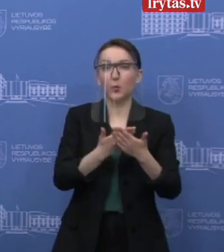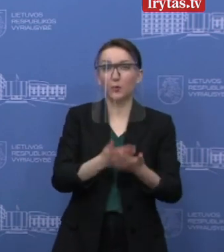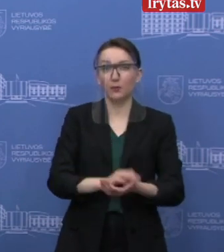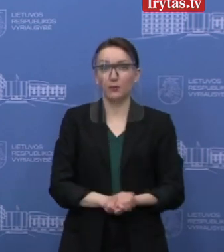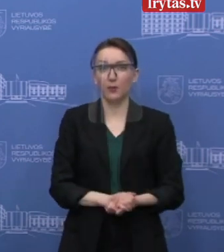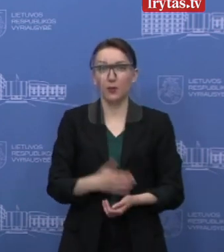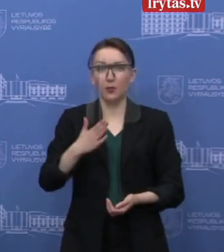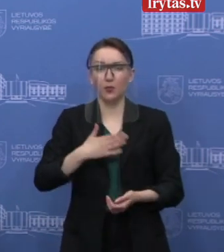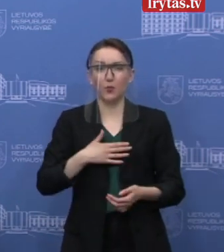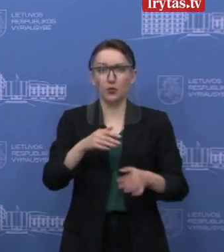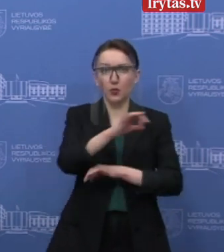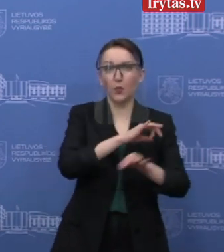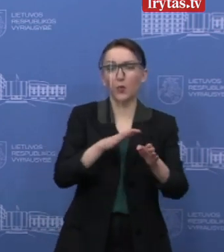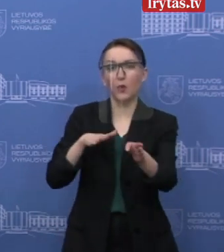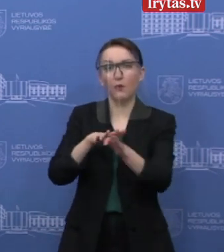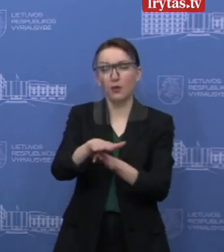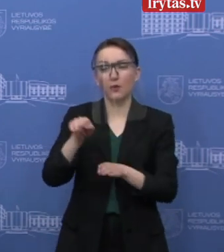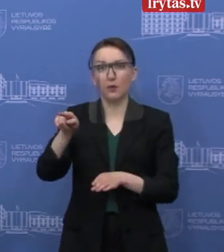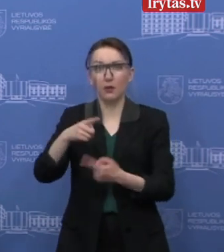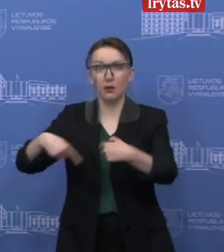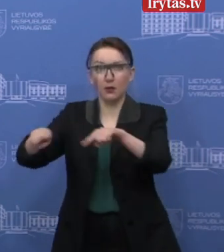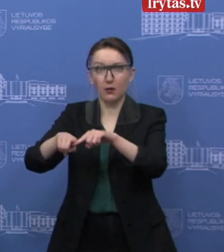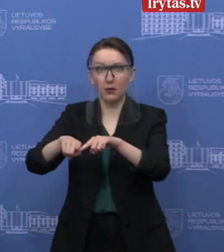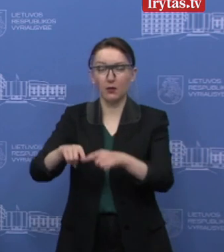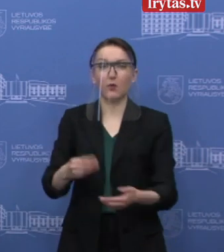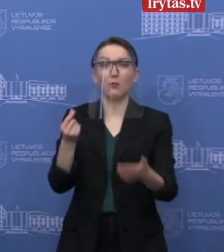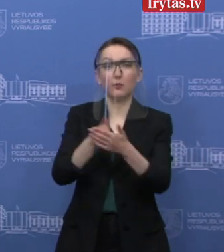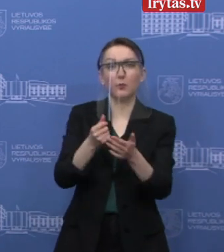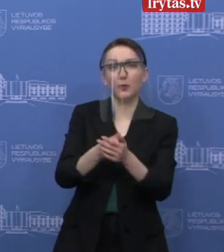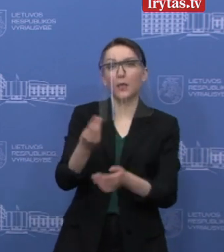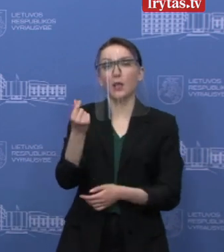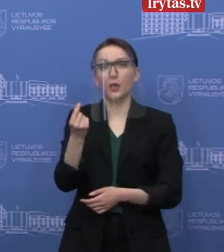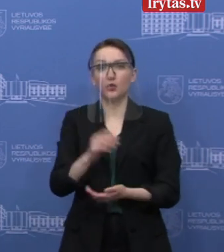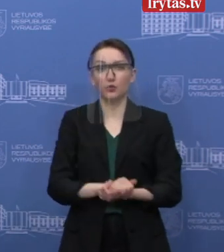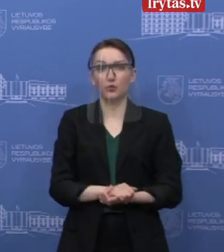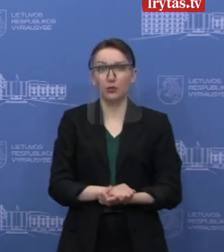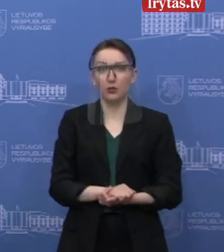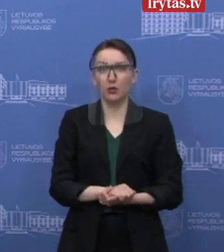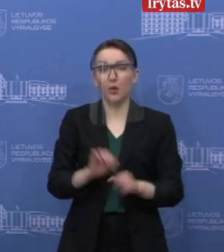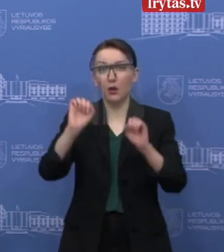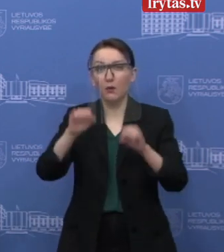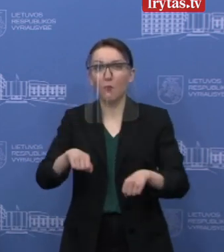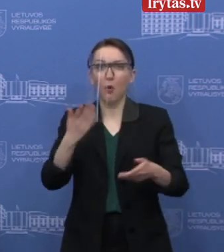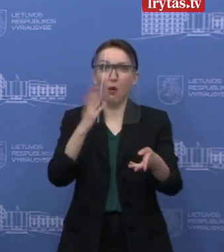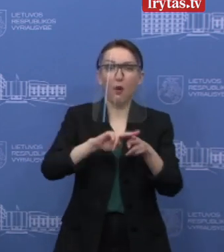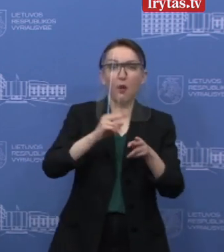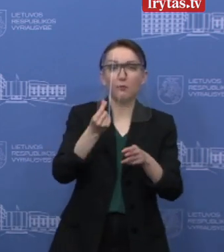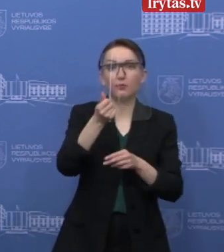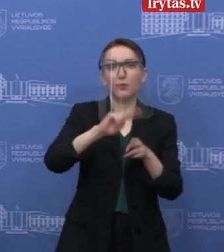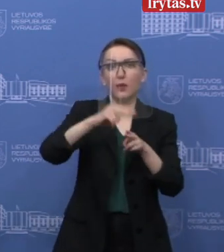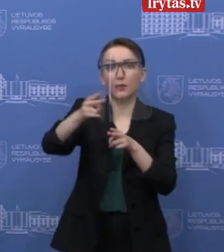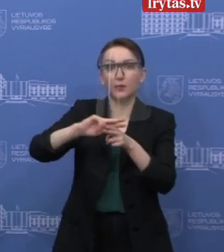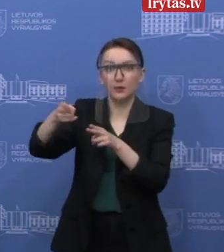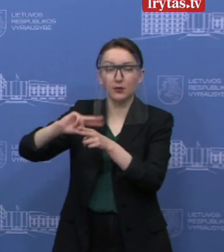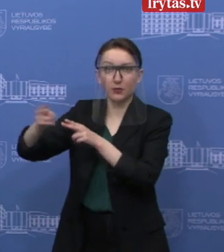to, jog mūsų projektų vykdytojai turėtų projektų apivartinių lėšų ir galėtų atsiskaityti su savo